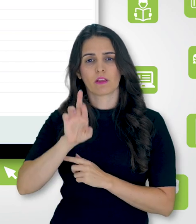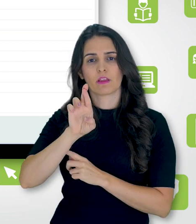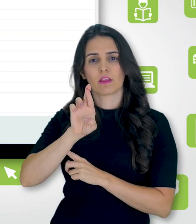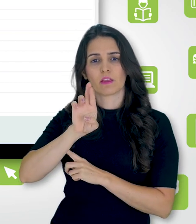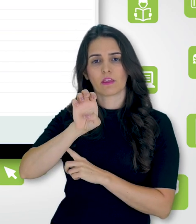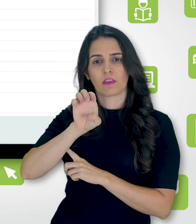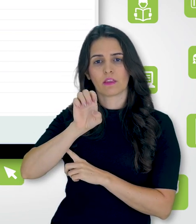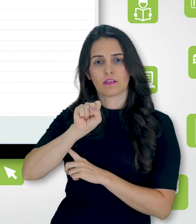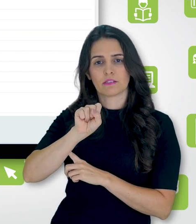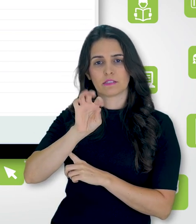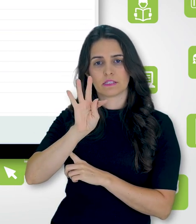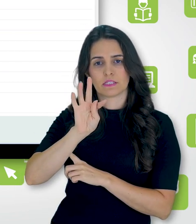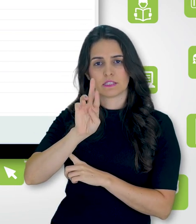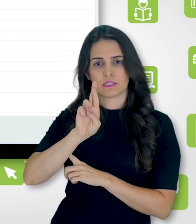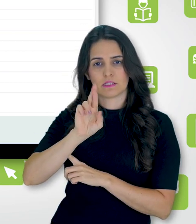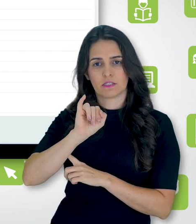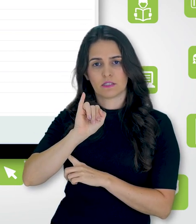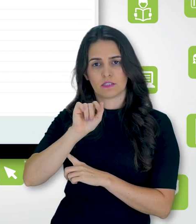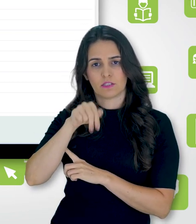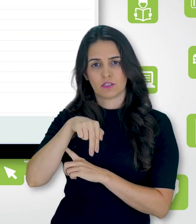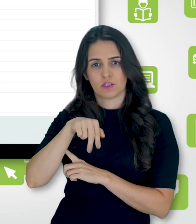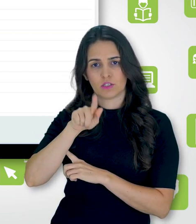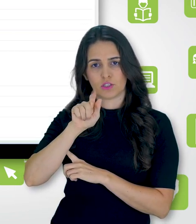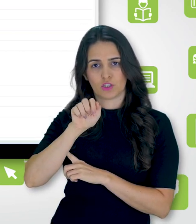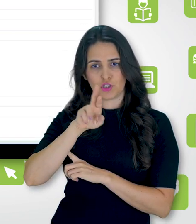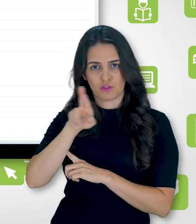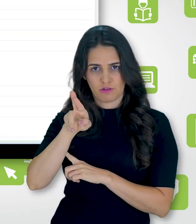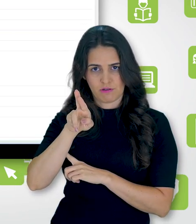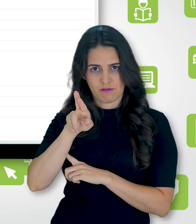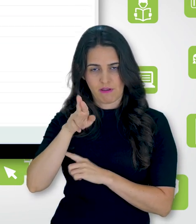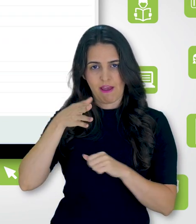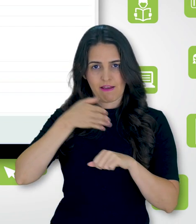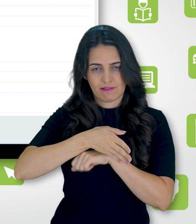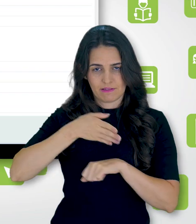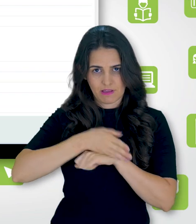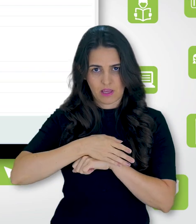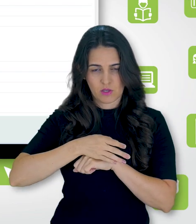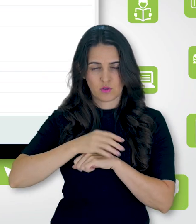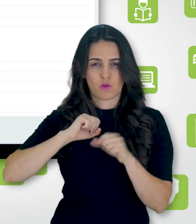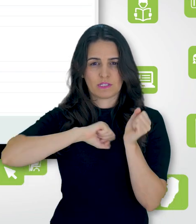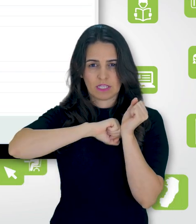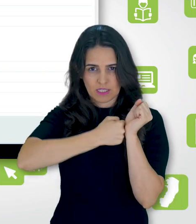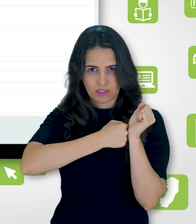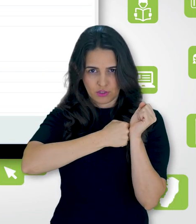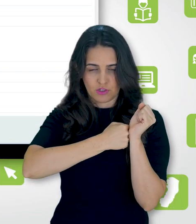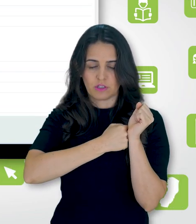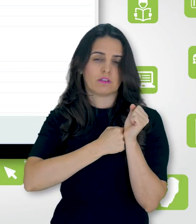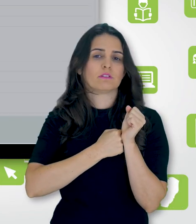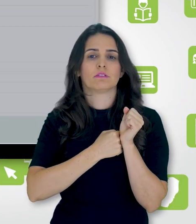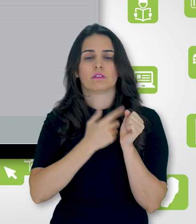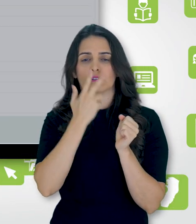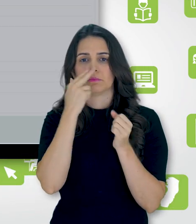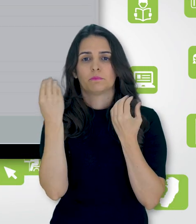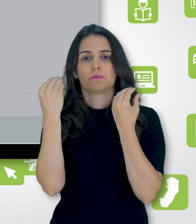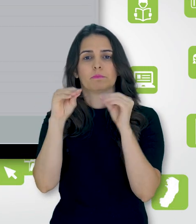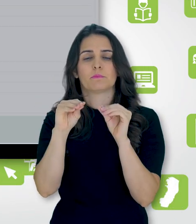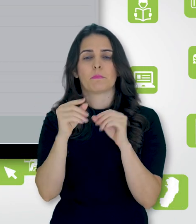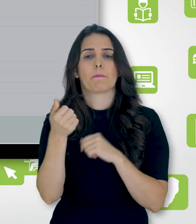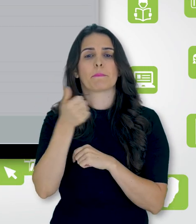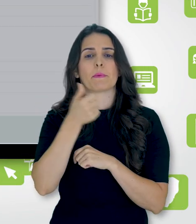acima da conclusão de atividade, vou aqui em restringir acesso e vou adicionar a minha primeira restrição.